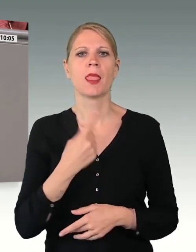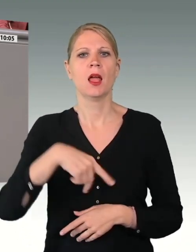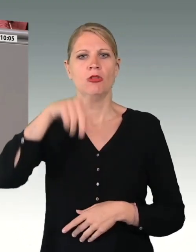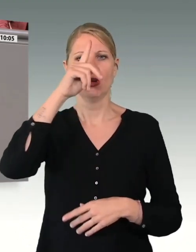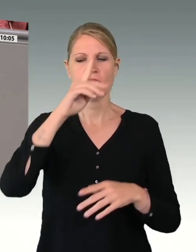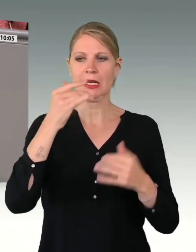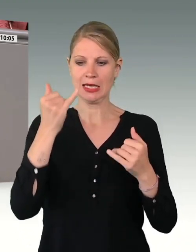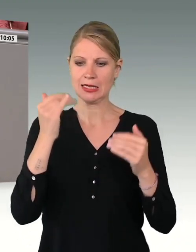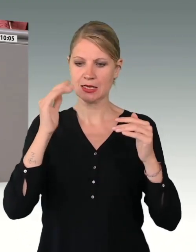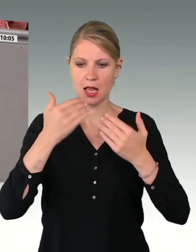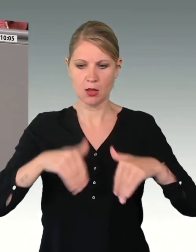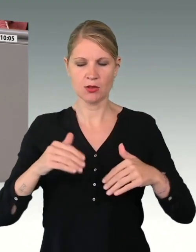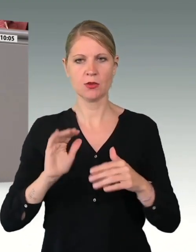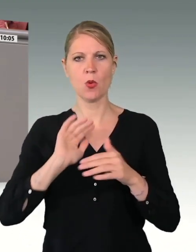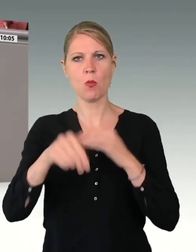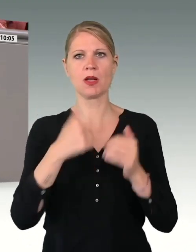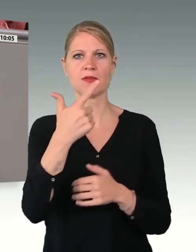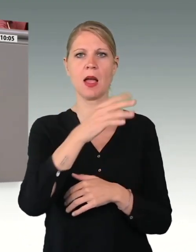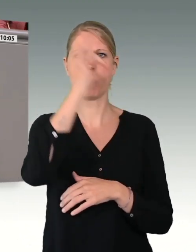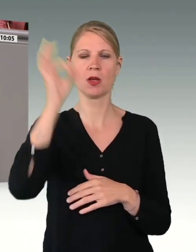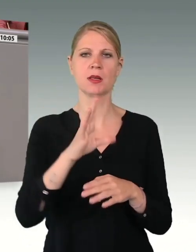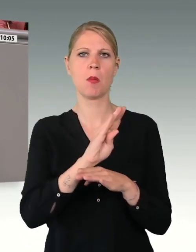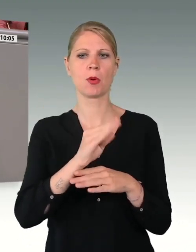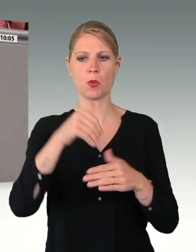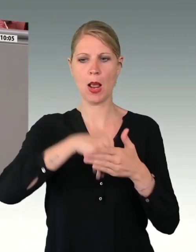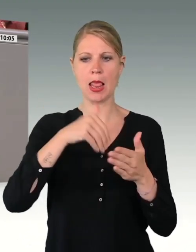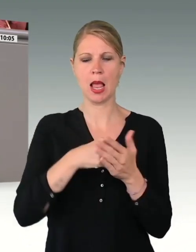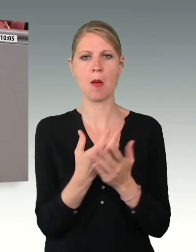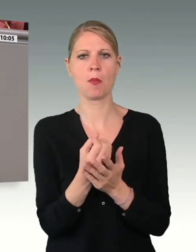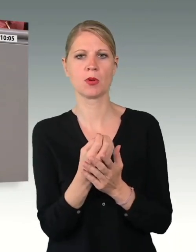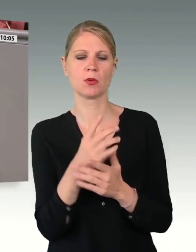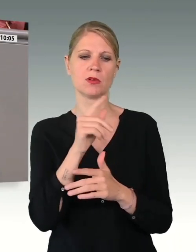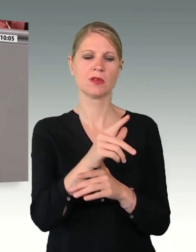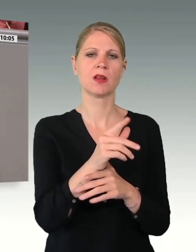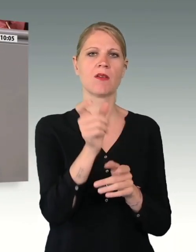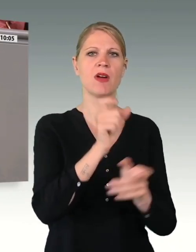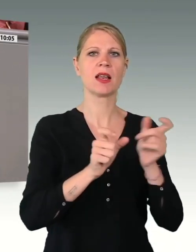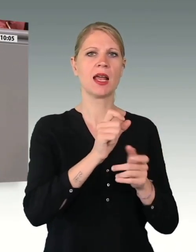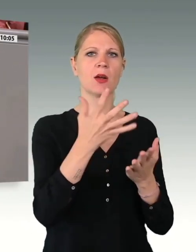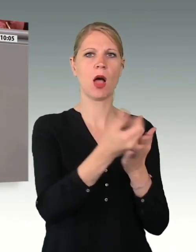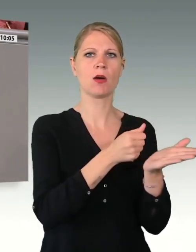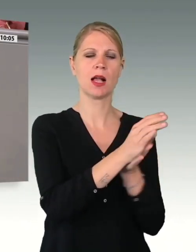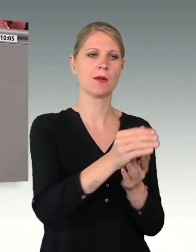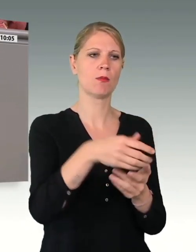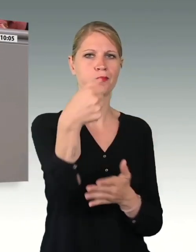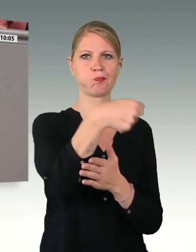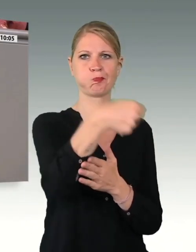zwei Prozent des Bruttoinlandproduktes in den Verteidigungshaushalt investieren und